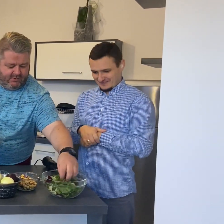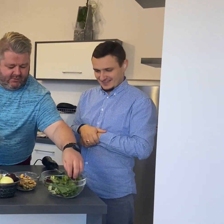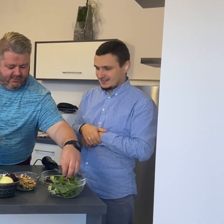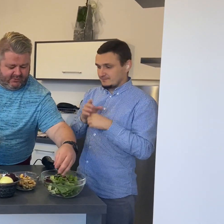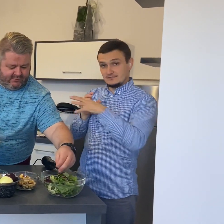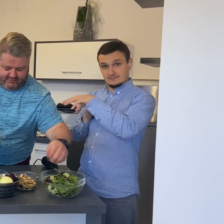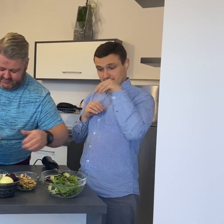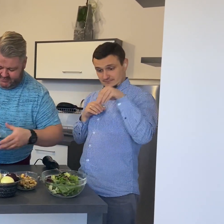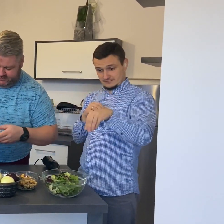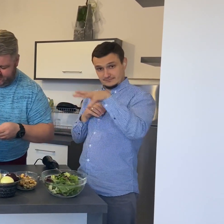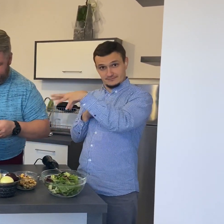przejrzucia z tego naczynia.